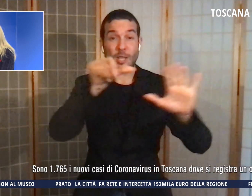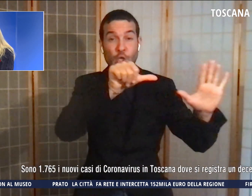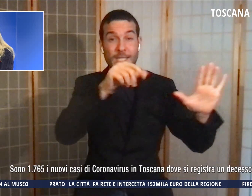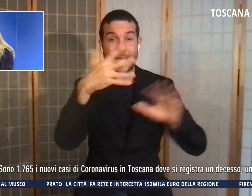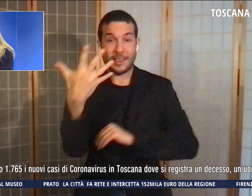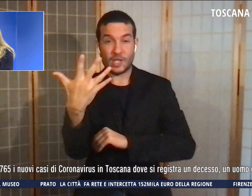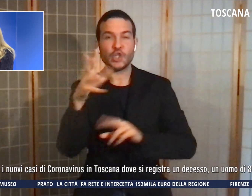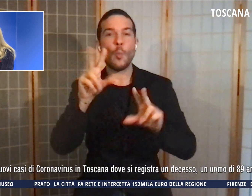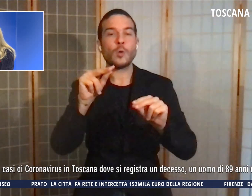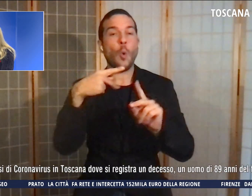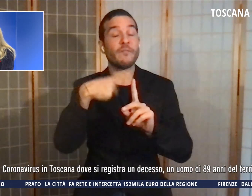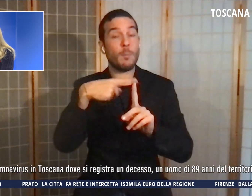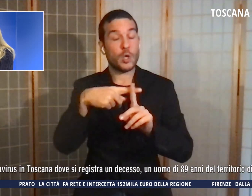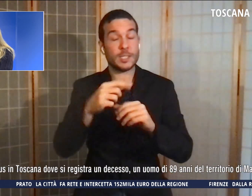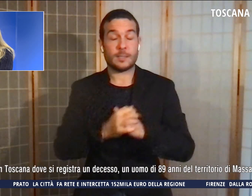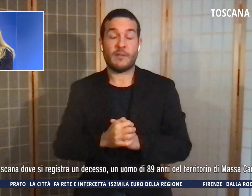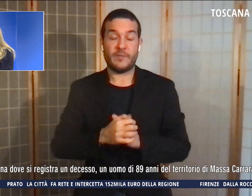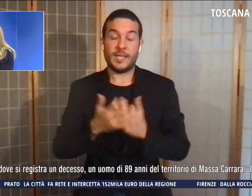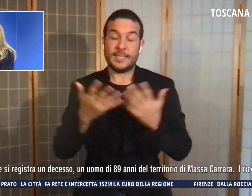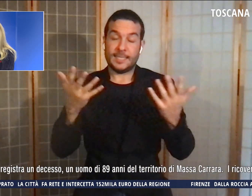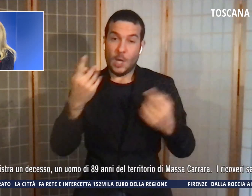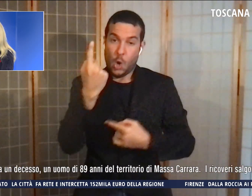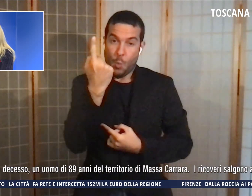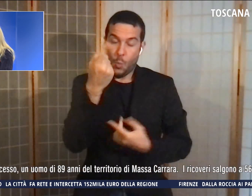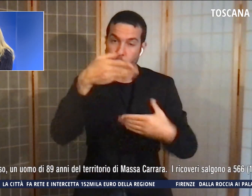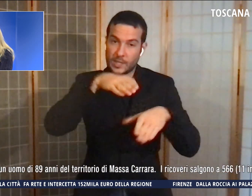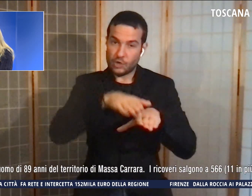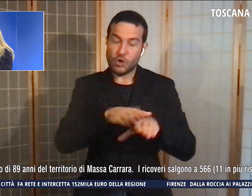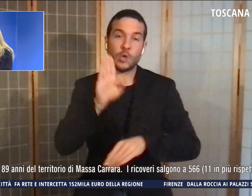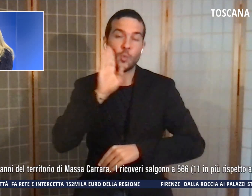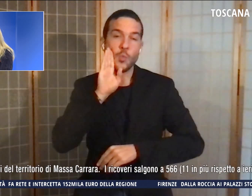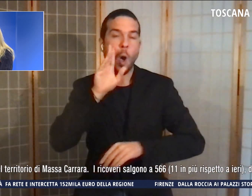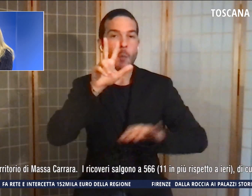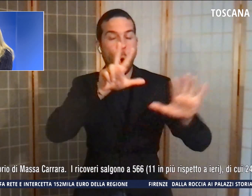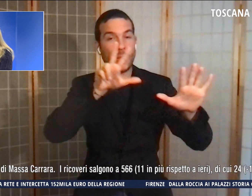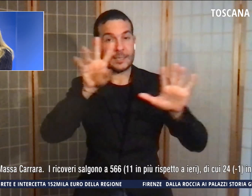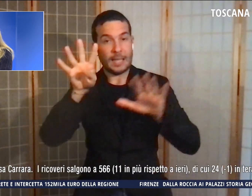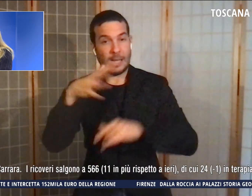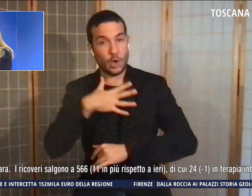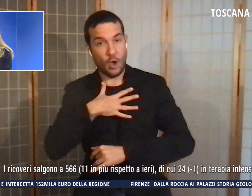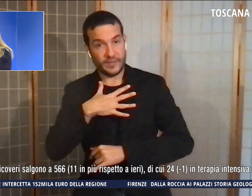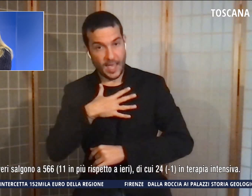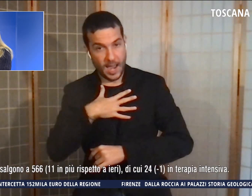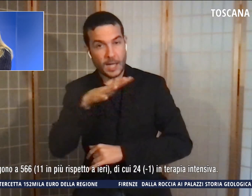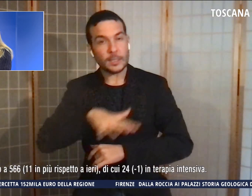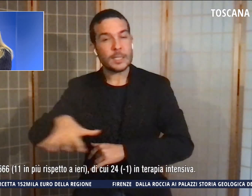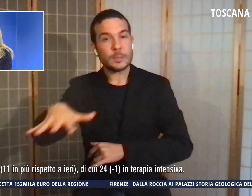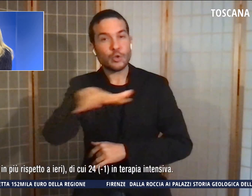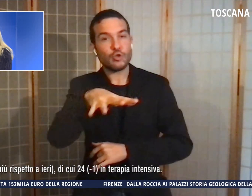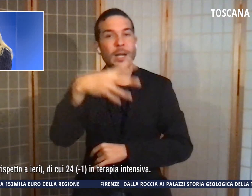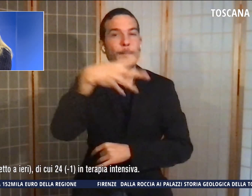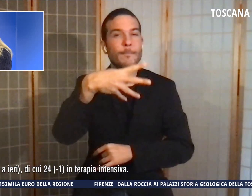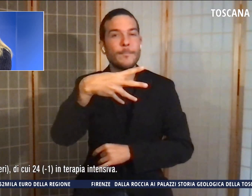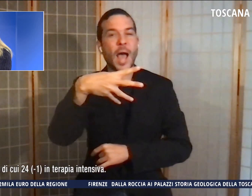purtroppo si registra un decesso, un uomo di 89 anni del territorio di Massacarrara.